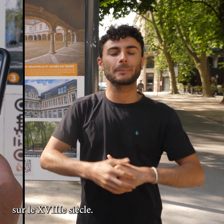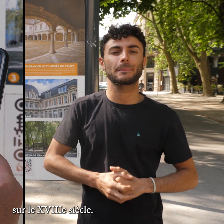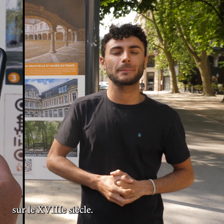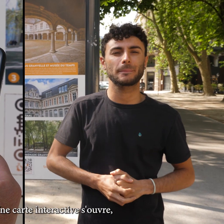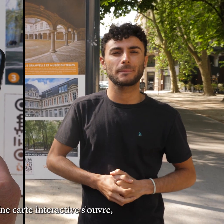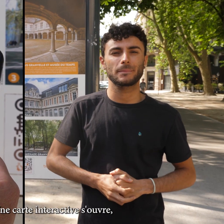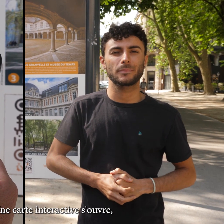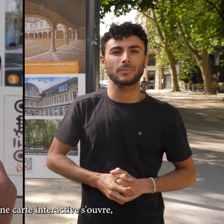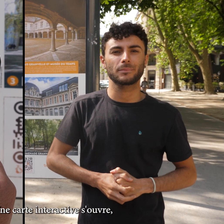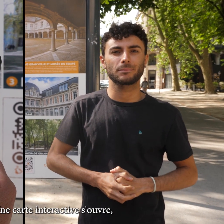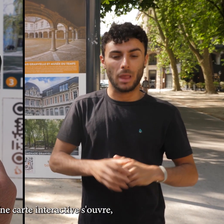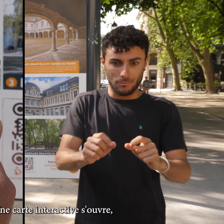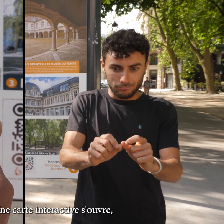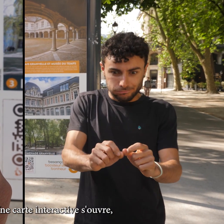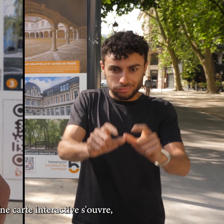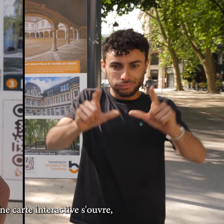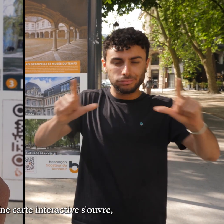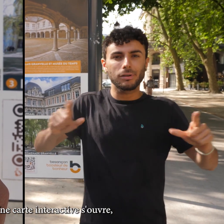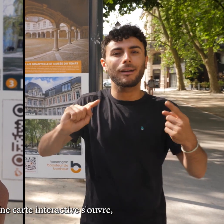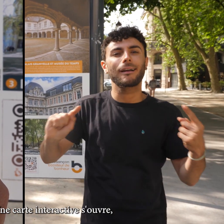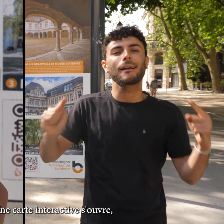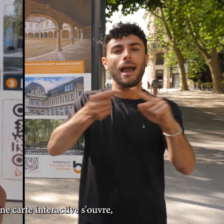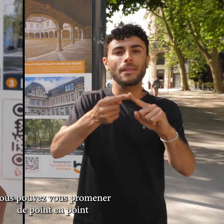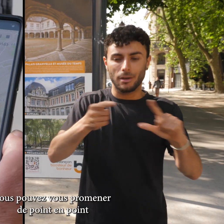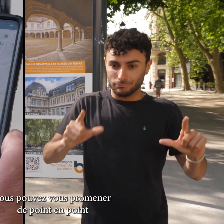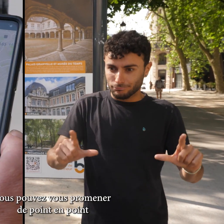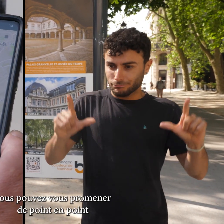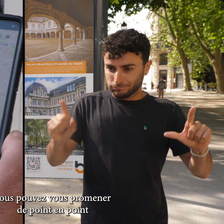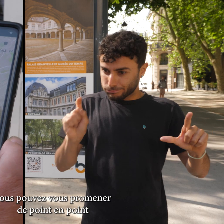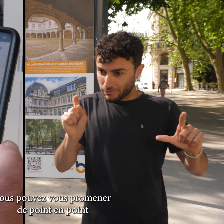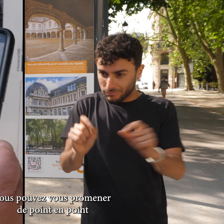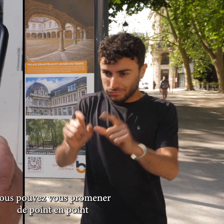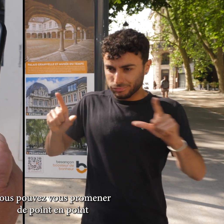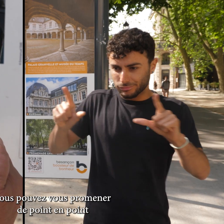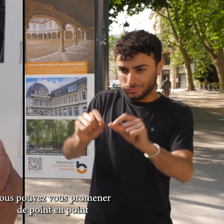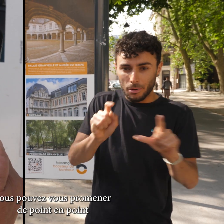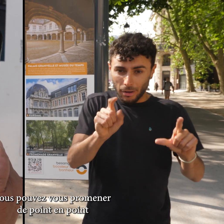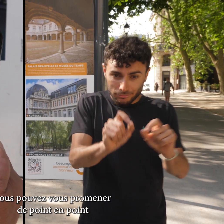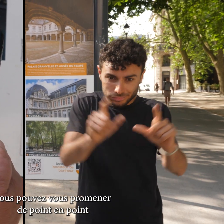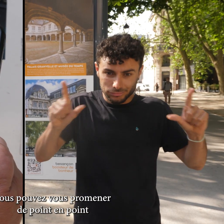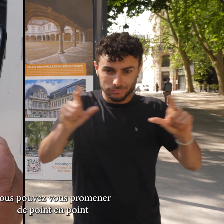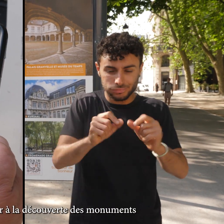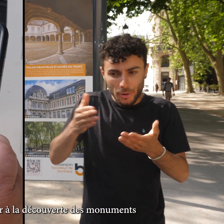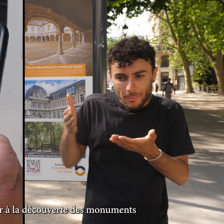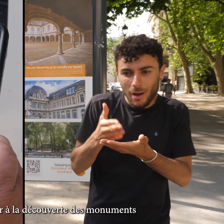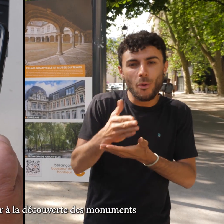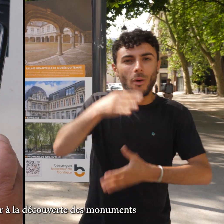Une carte interactive s'ouvre, vous pouvez vous promener de point en point et partir à la